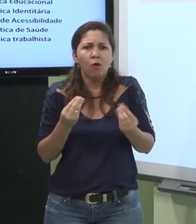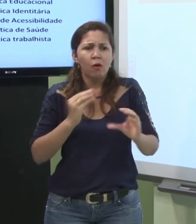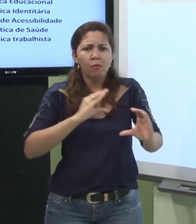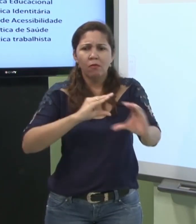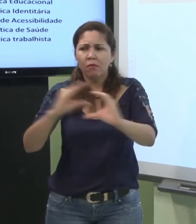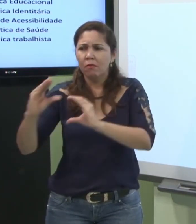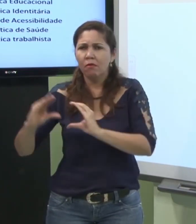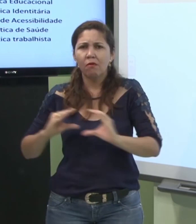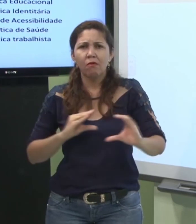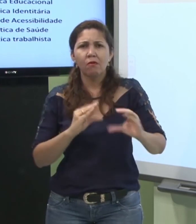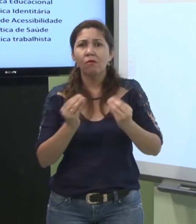vai se comunicar